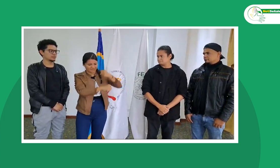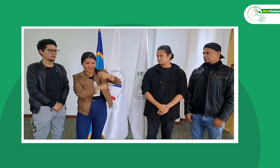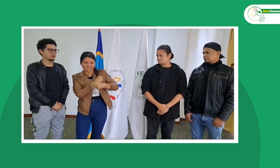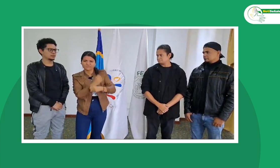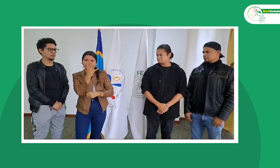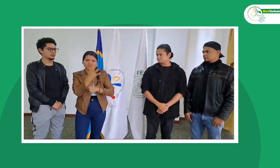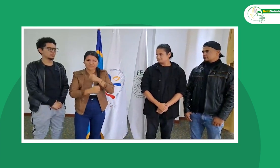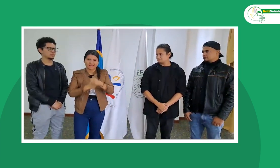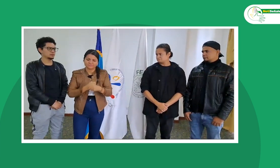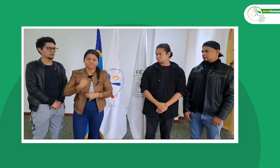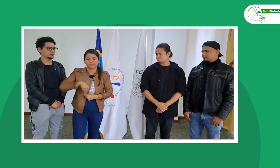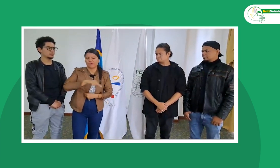¿Qué haremos?